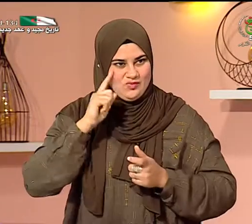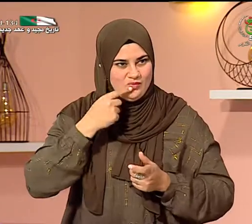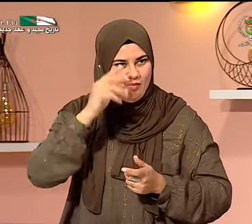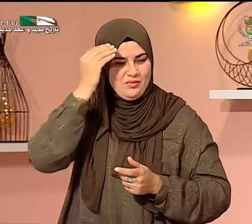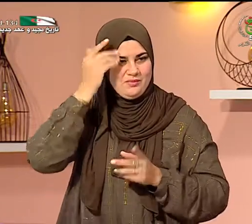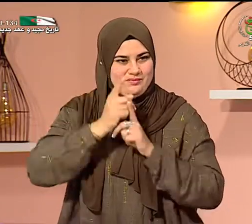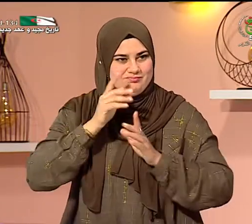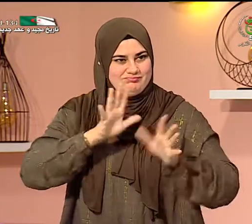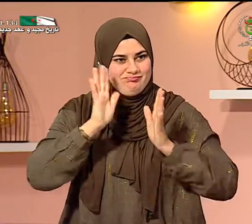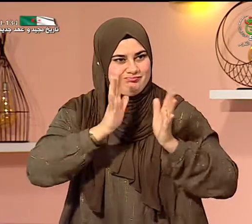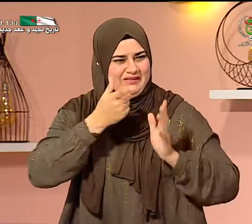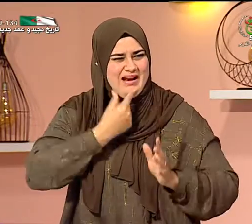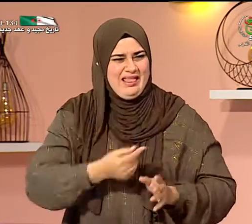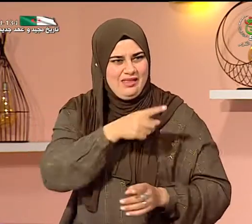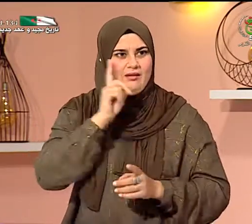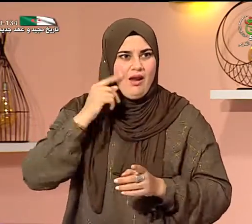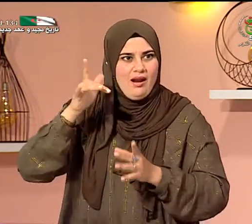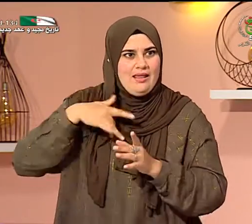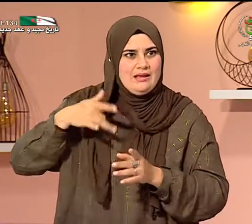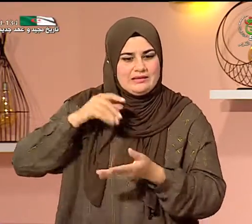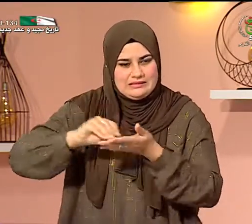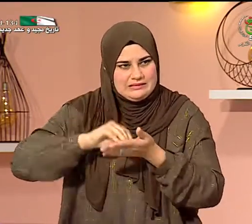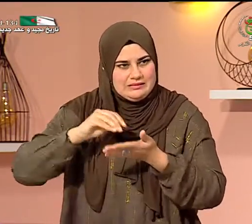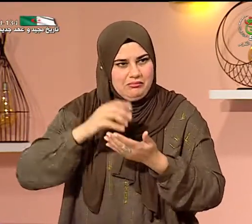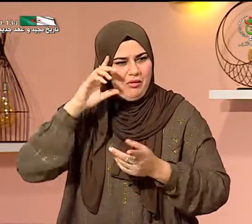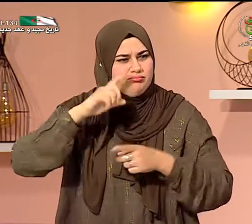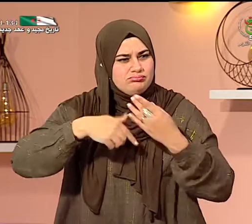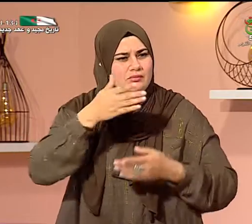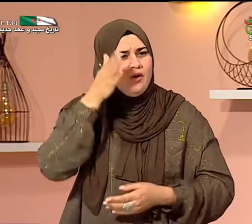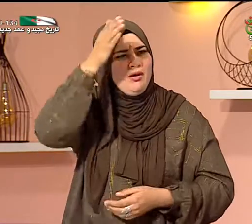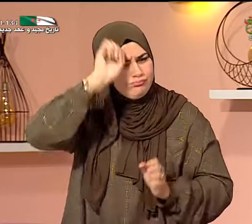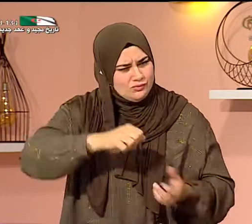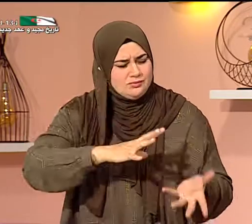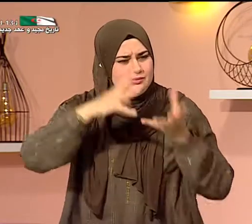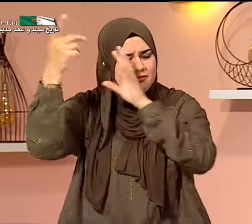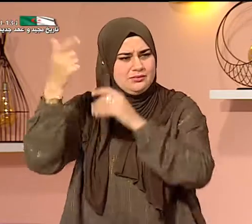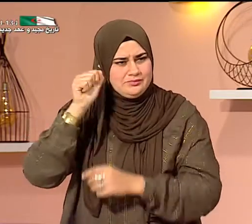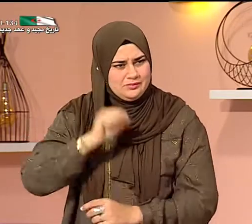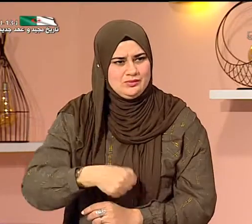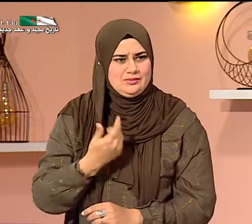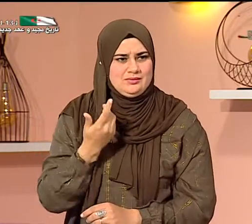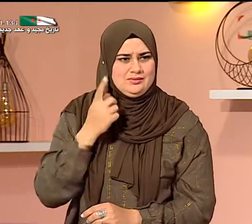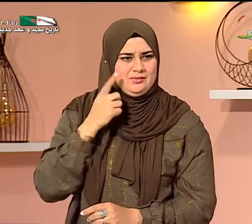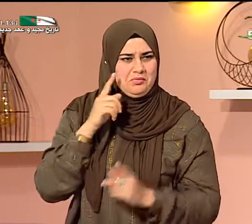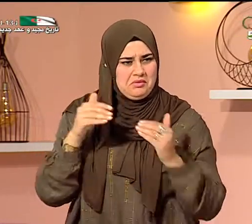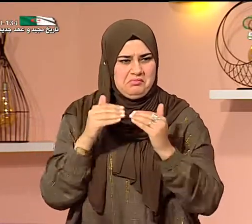يعني الطلبة أن يلتحقوا بالجامعات ويكون عندهم يعني شهادات عليا ويصبحون أساتذة بدورهم